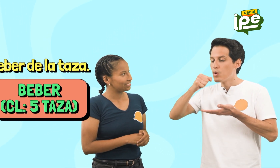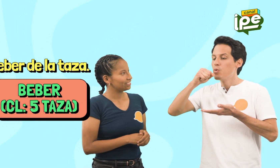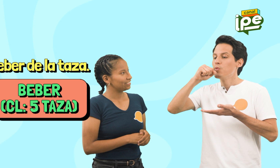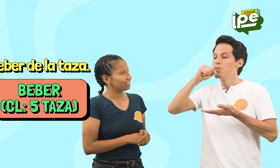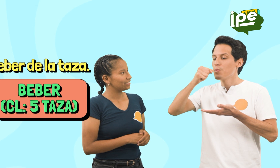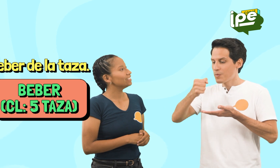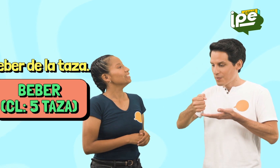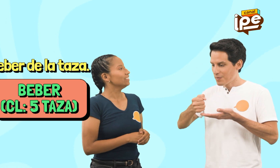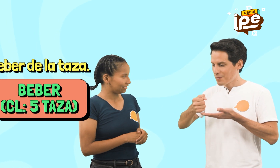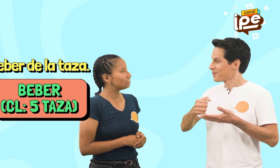Beber de la taza.